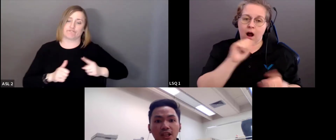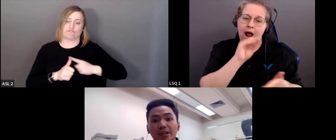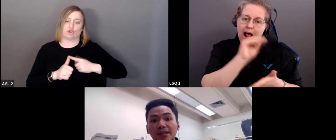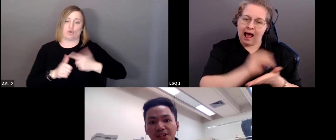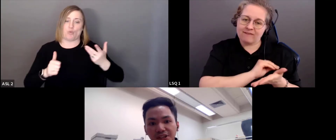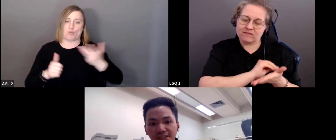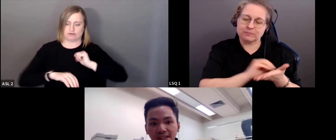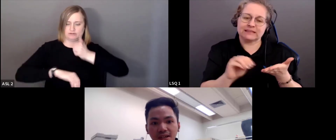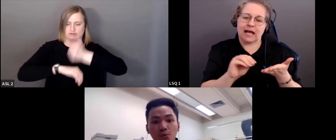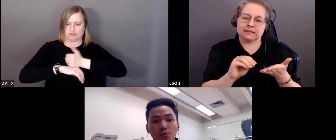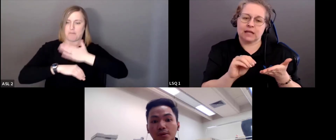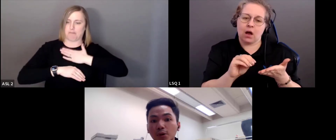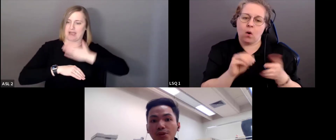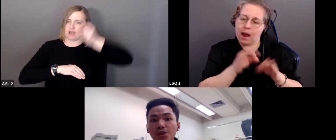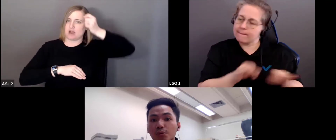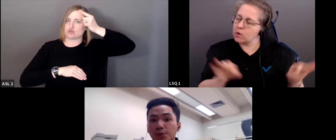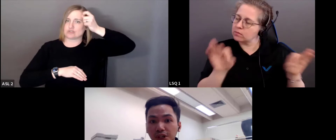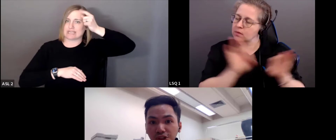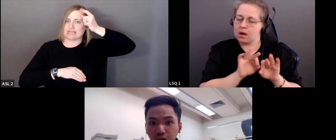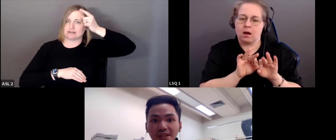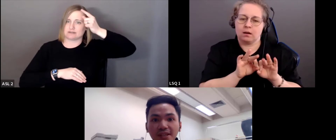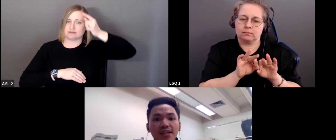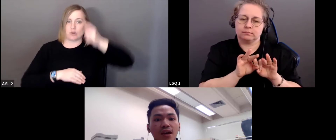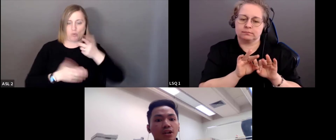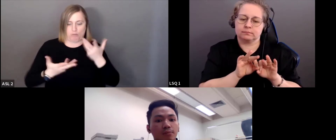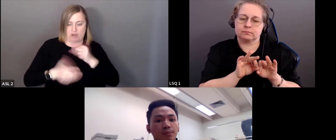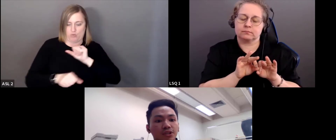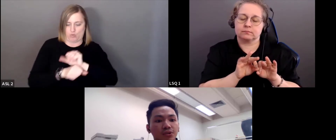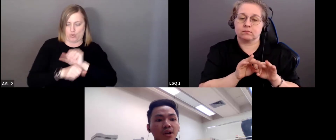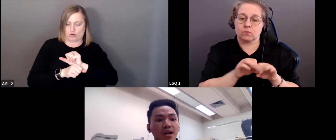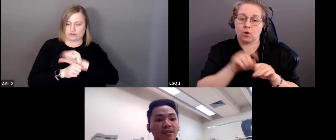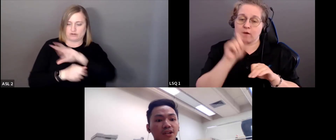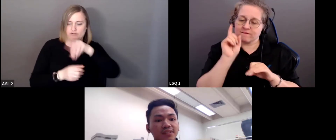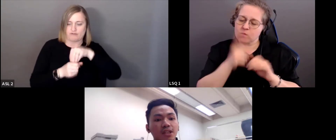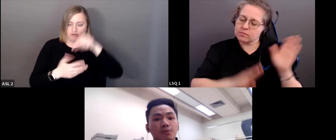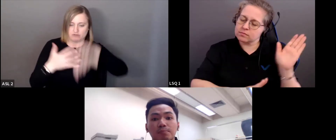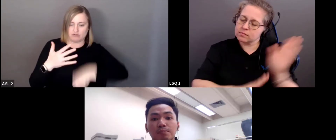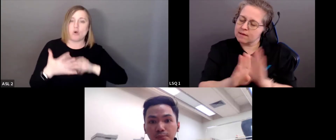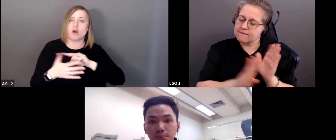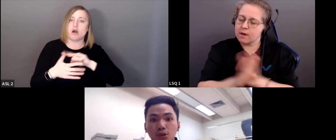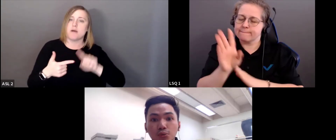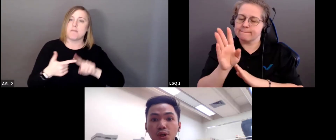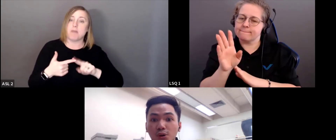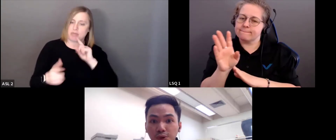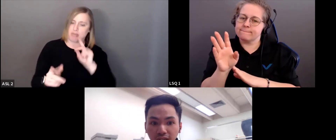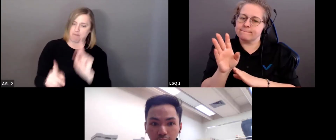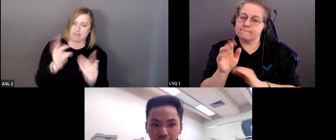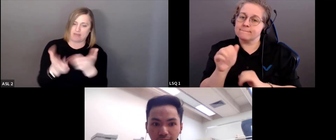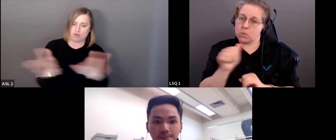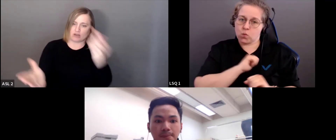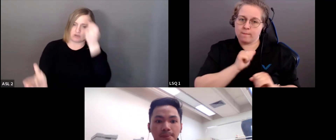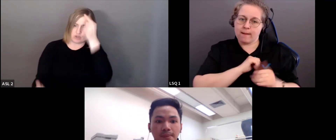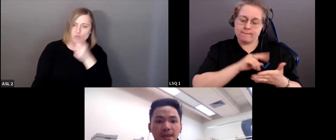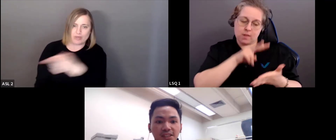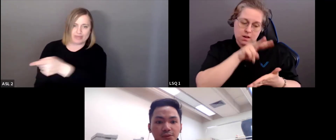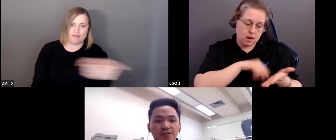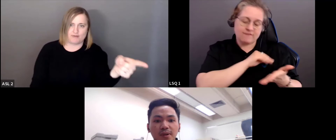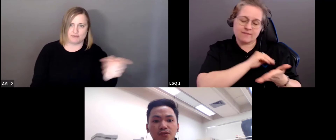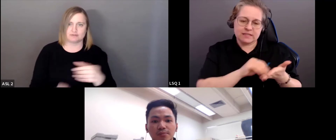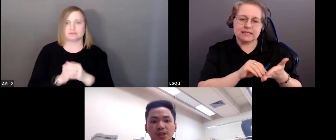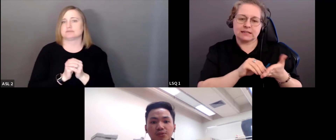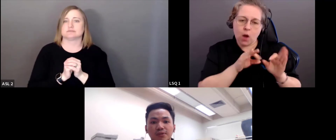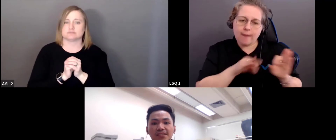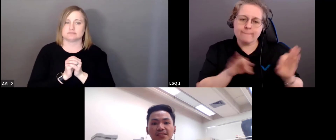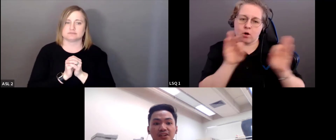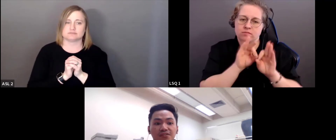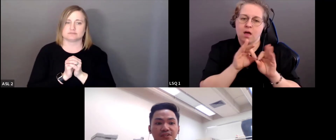de s'engager, nous devons développer notre propre alphabétisation par rapport aux gens